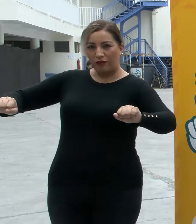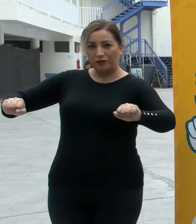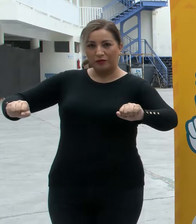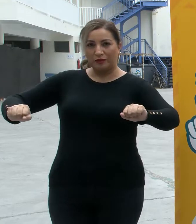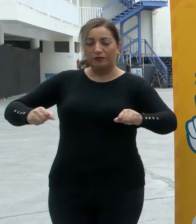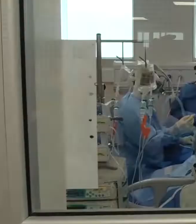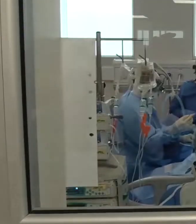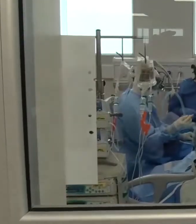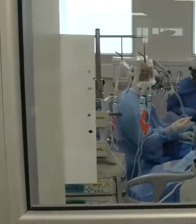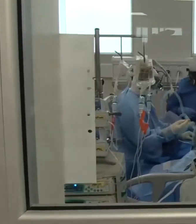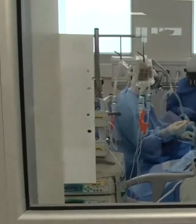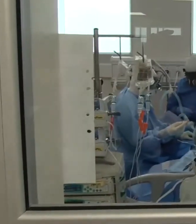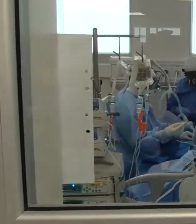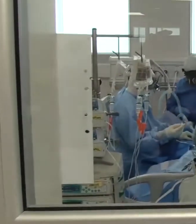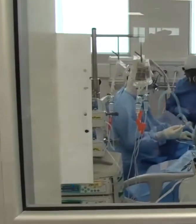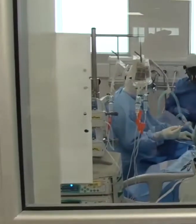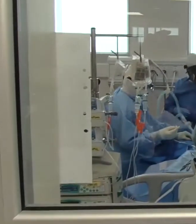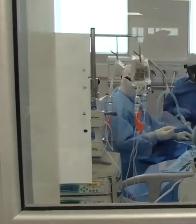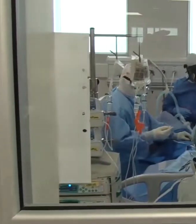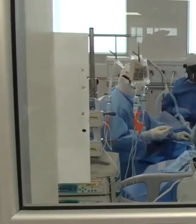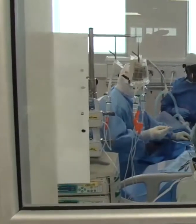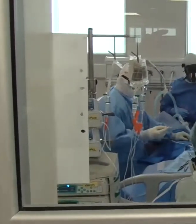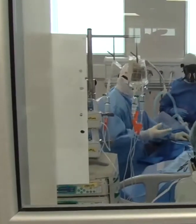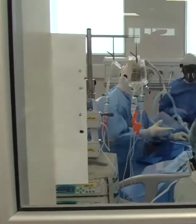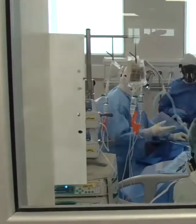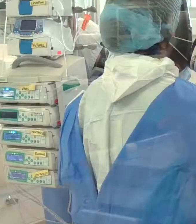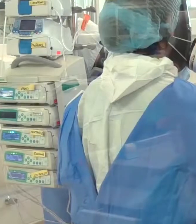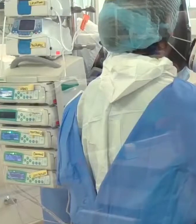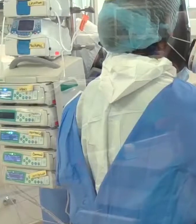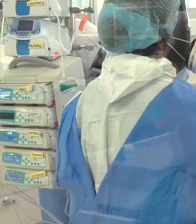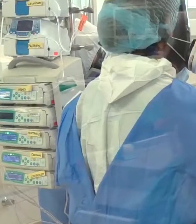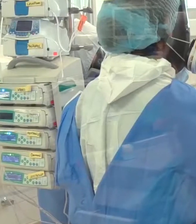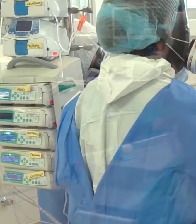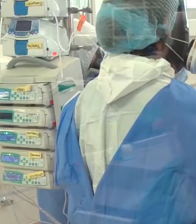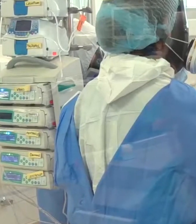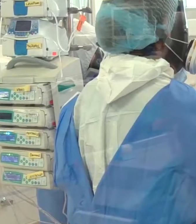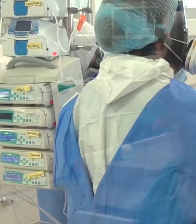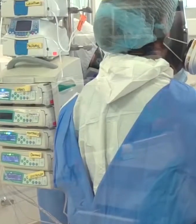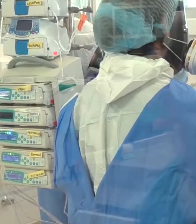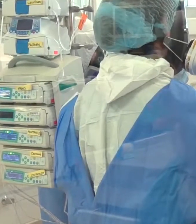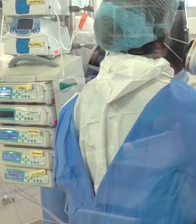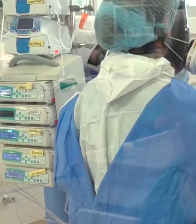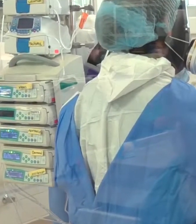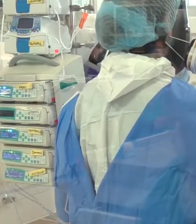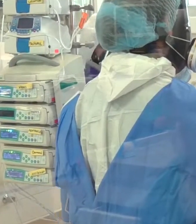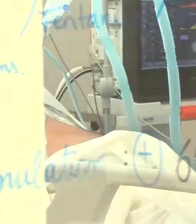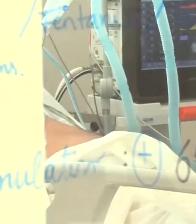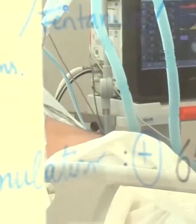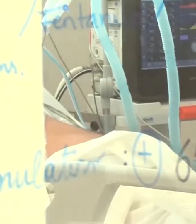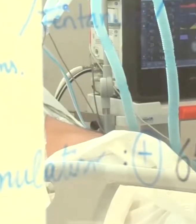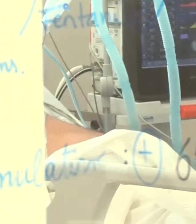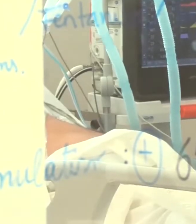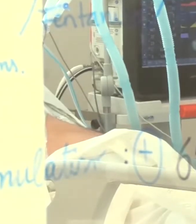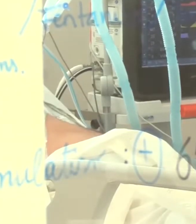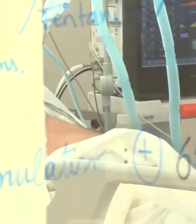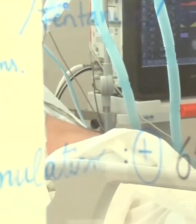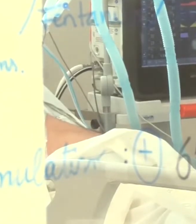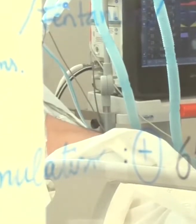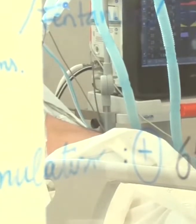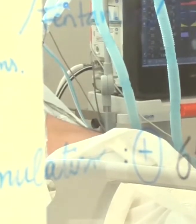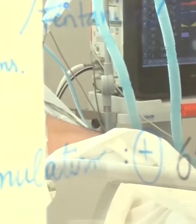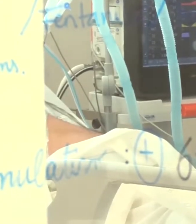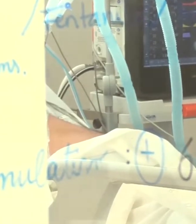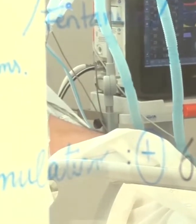técnica de PCR. Aunque en esta jornada no se registraron fallecimientos, la región presenta una alta tasa de